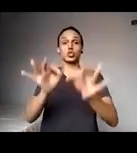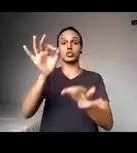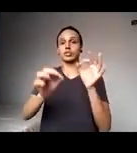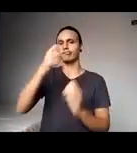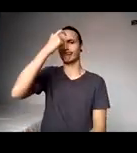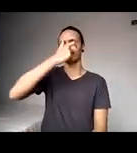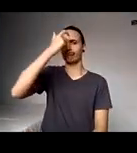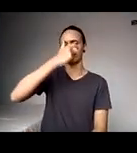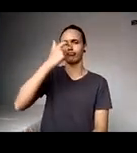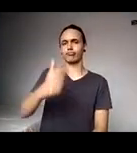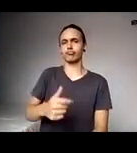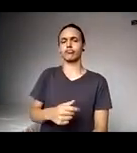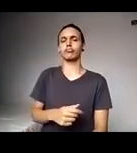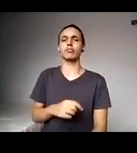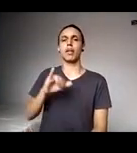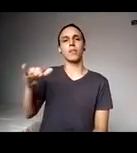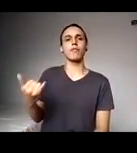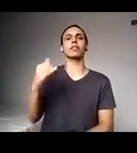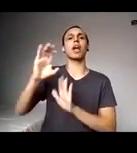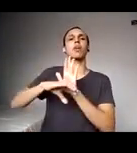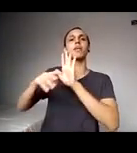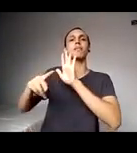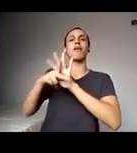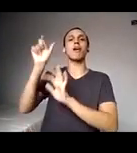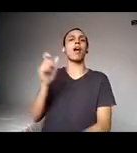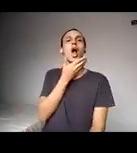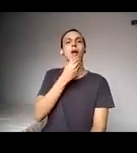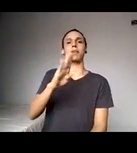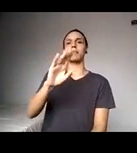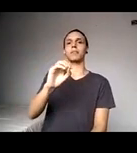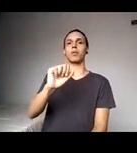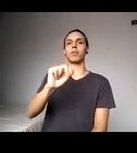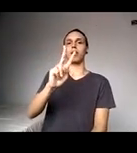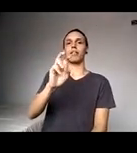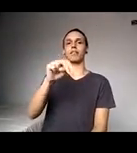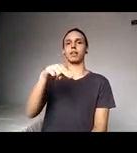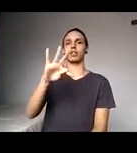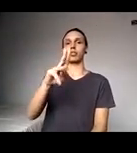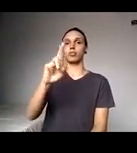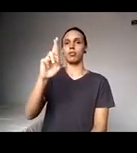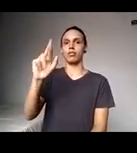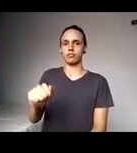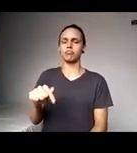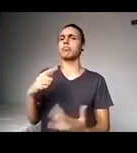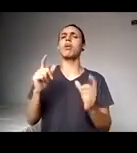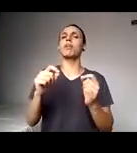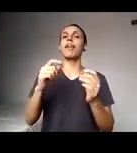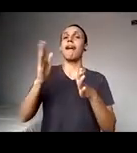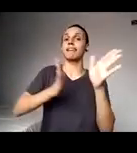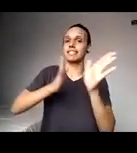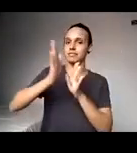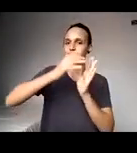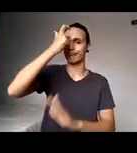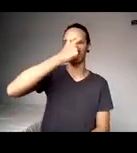um pouco um conceito lá do Boa Aventura, mas também a acessibilidade cognitiva, porque essa